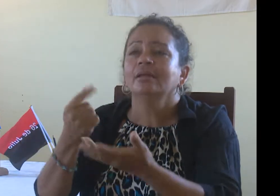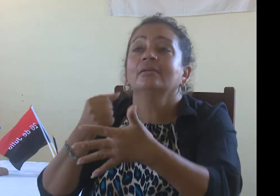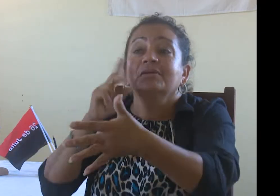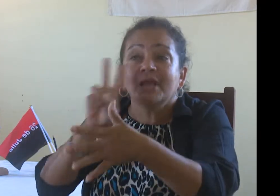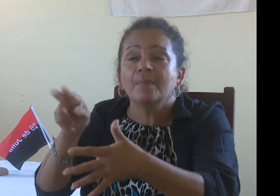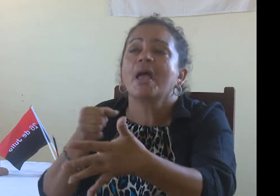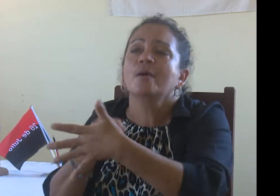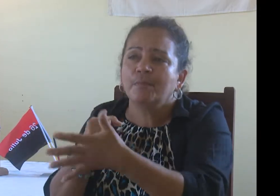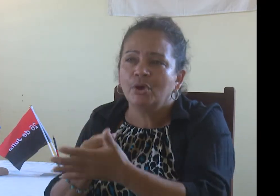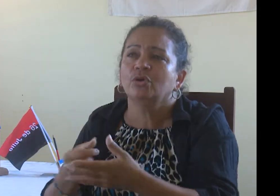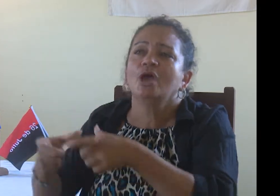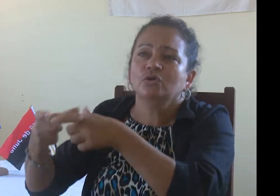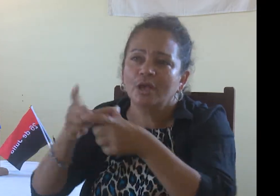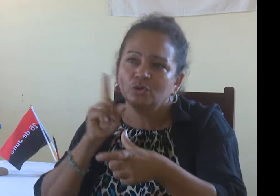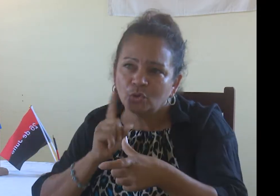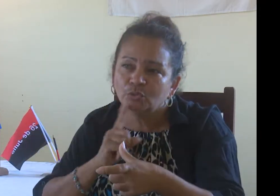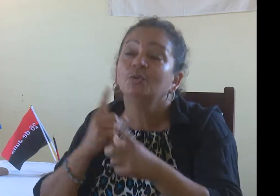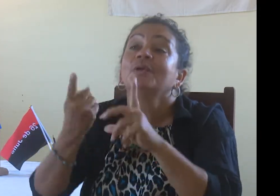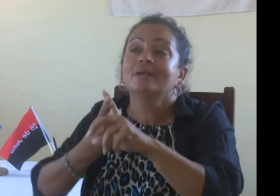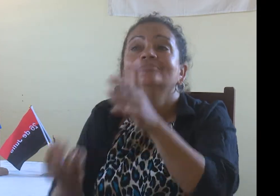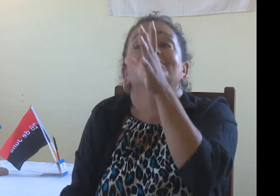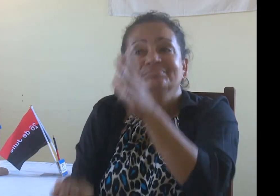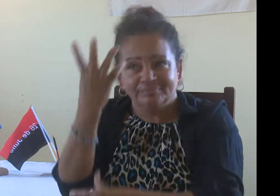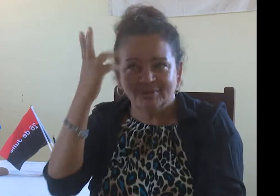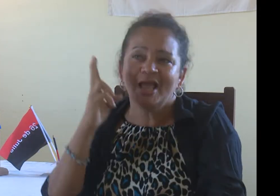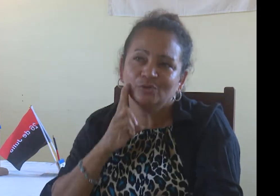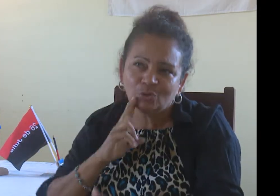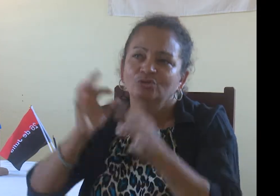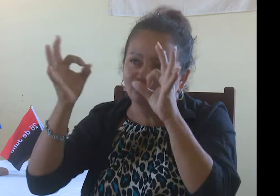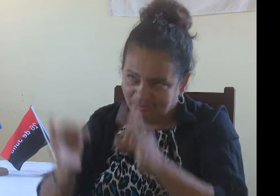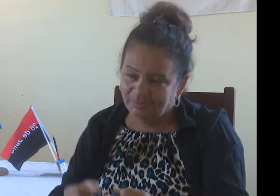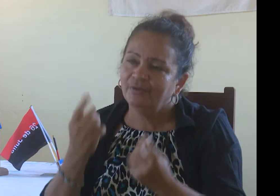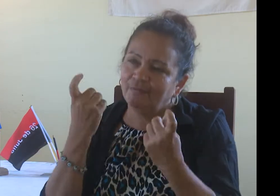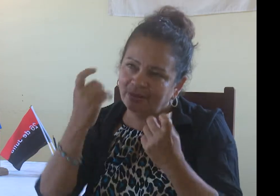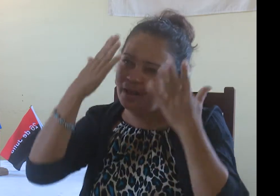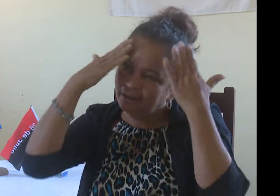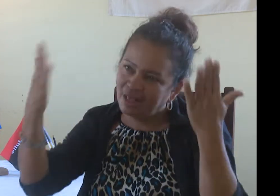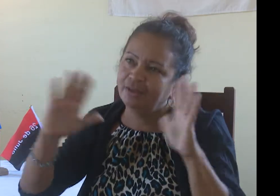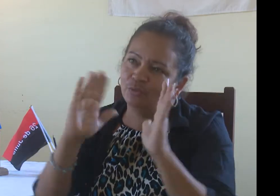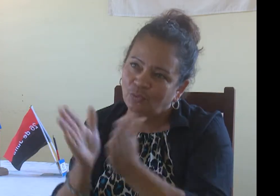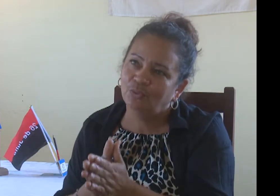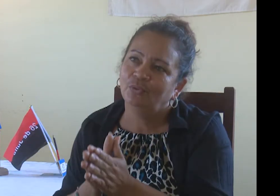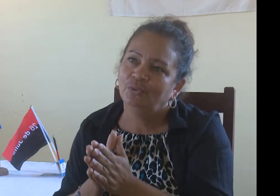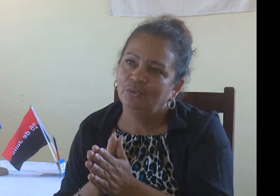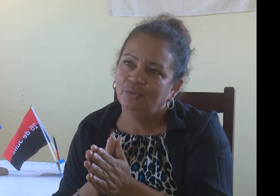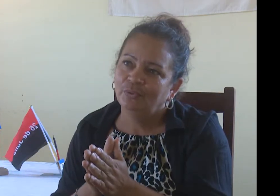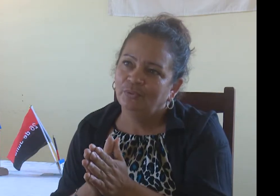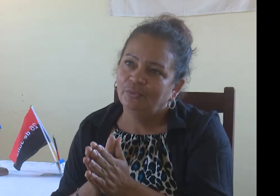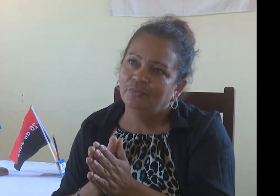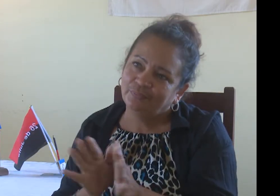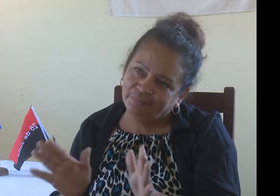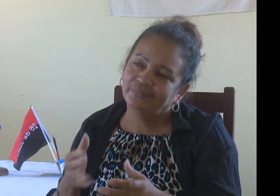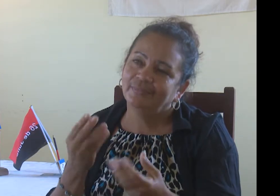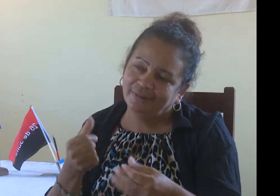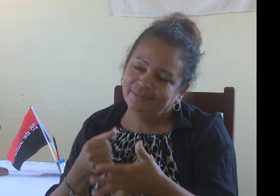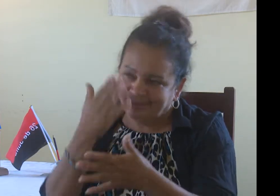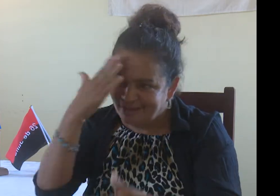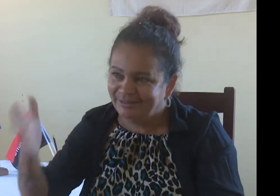Gracias al Centro de Superación y Desarrollo, que se inauguró en La Habana, nosotros nos hemos ido desarrollando